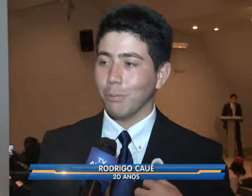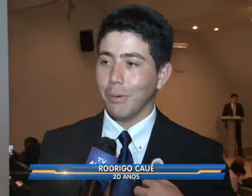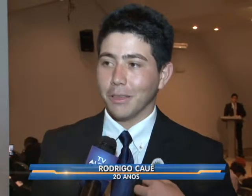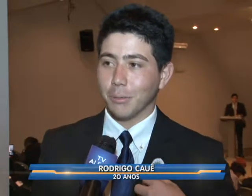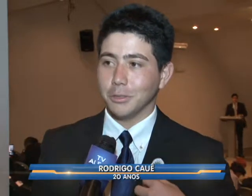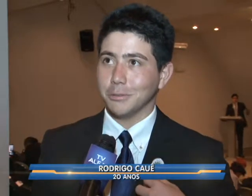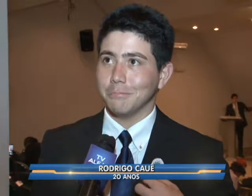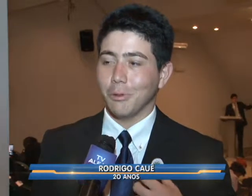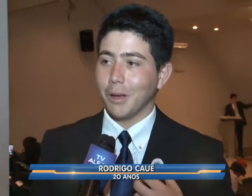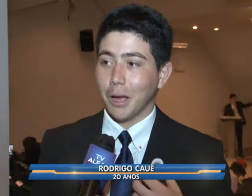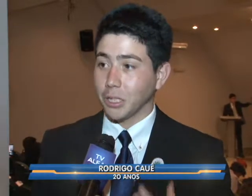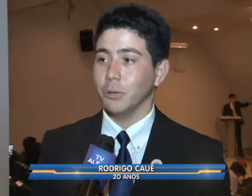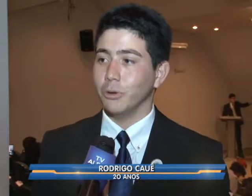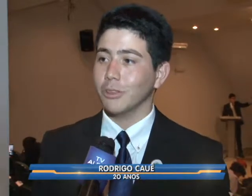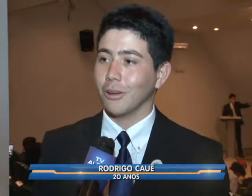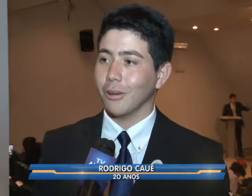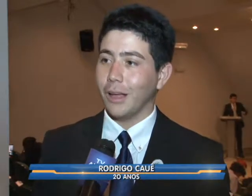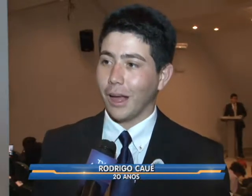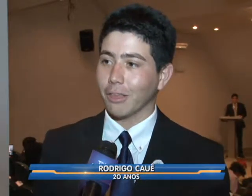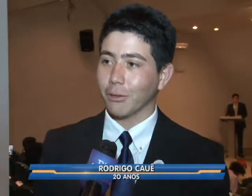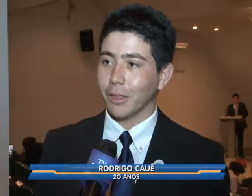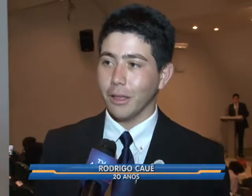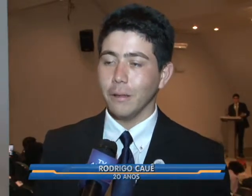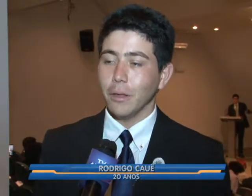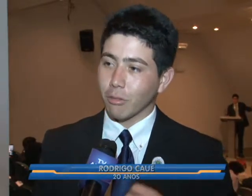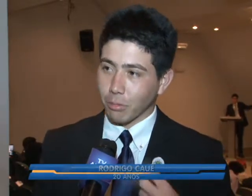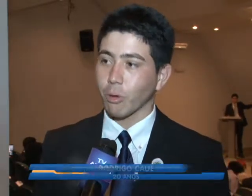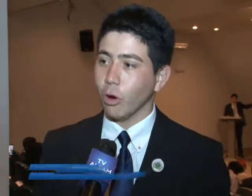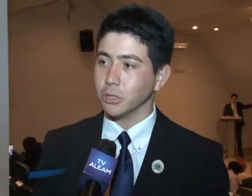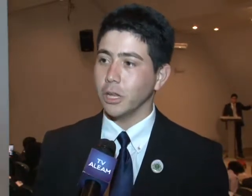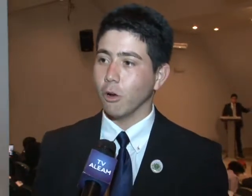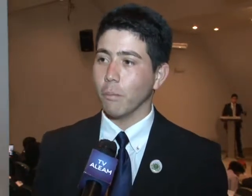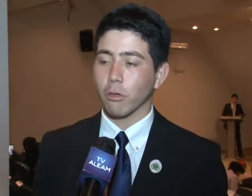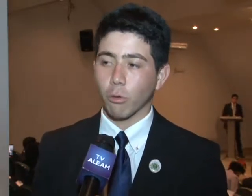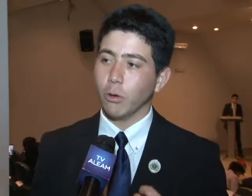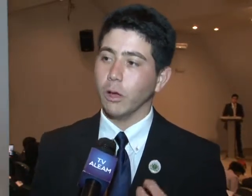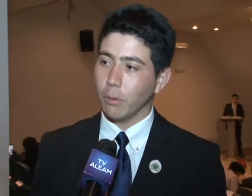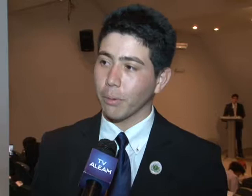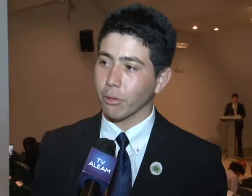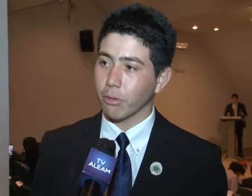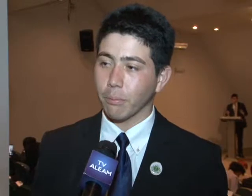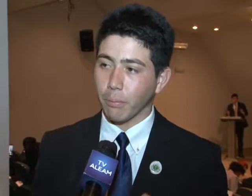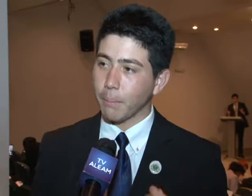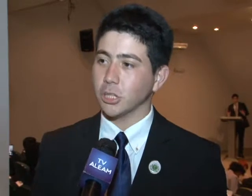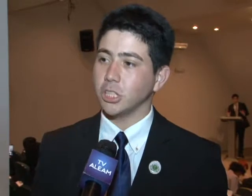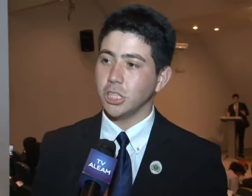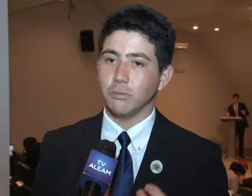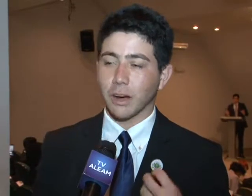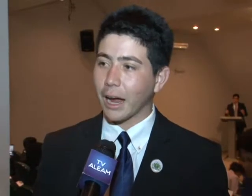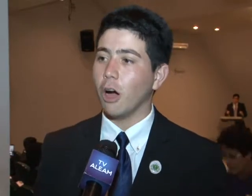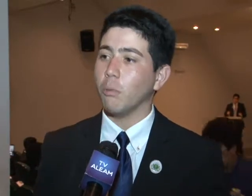basicamente, achei bonita a ação dele. Gosto dele como pessoa. Ele é uma pessoa bem prestativa, calma,